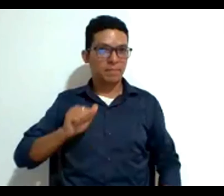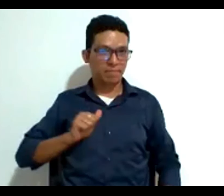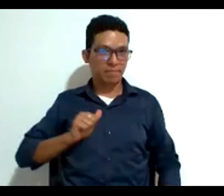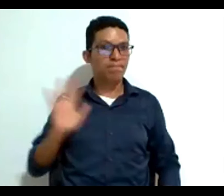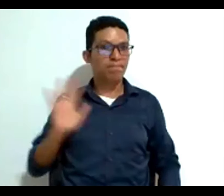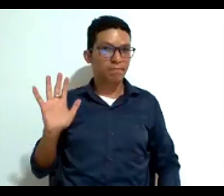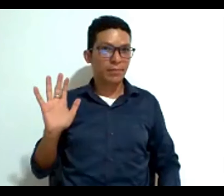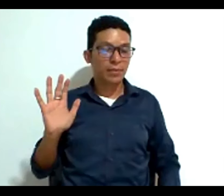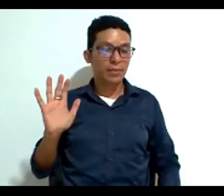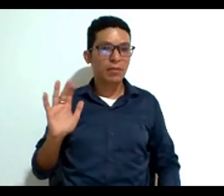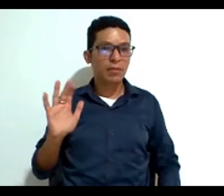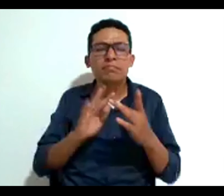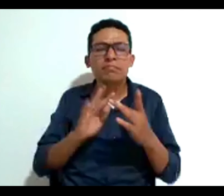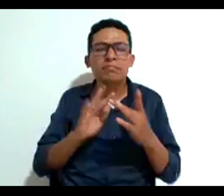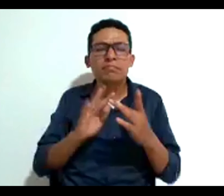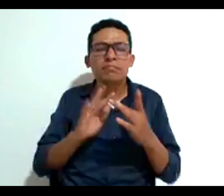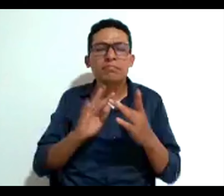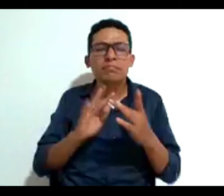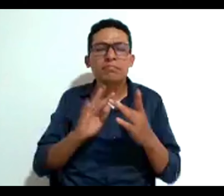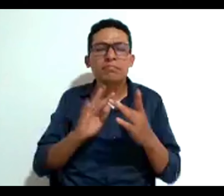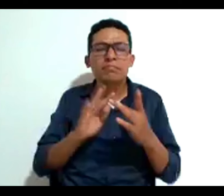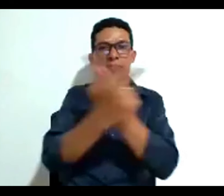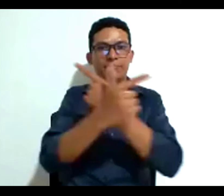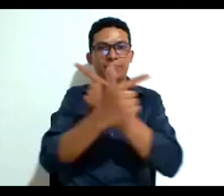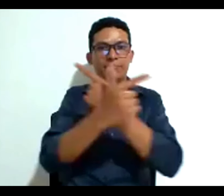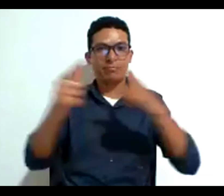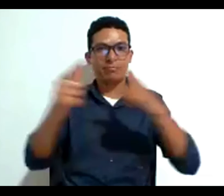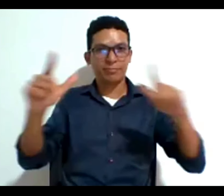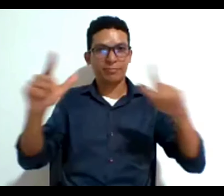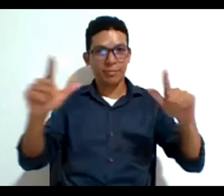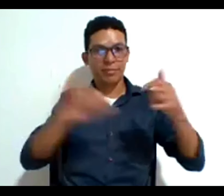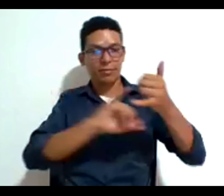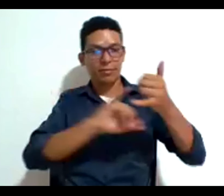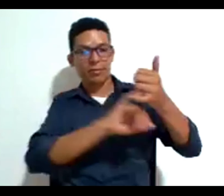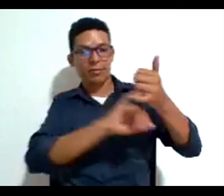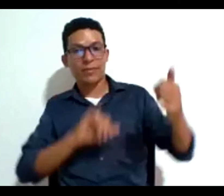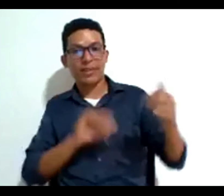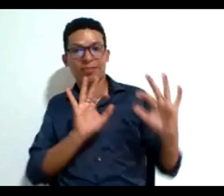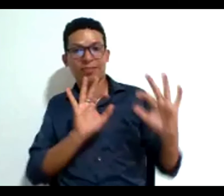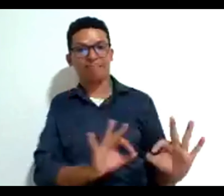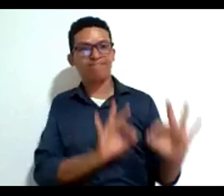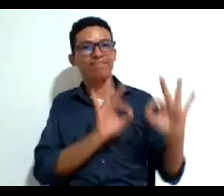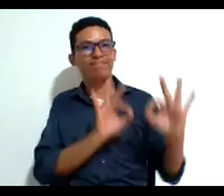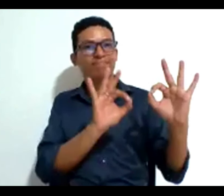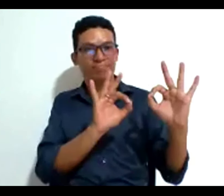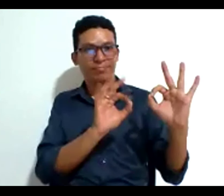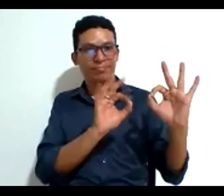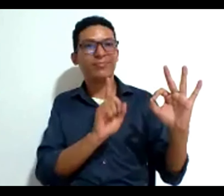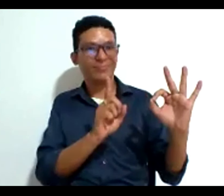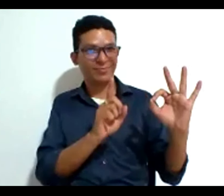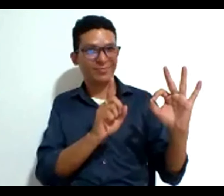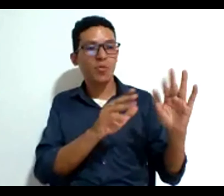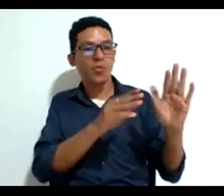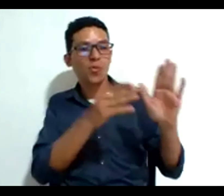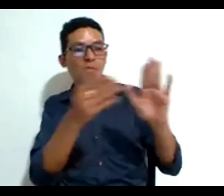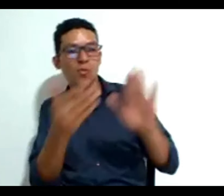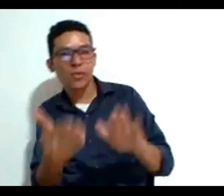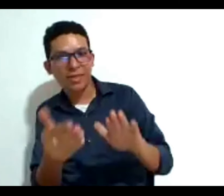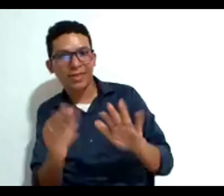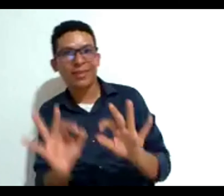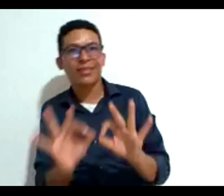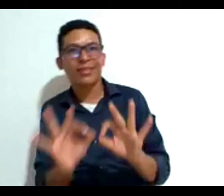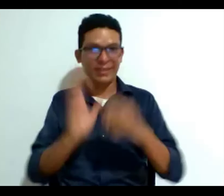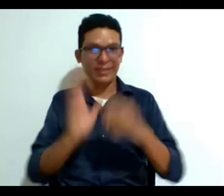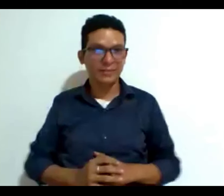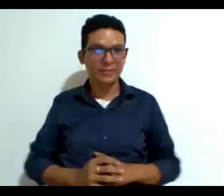muy enmarcado en el ámbito de la libertad y de la autonomía y de la dignidad por eso se le llama muerte digna y la